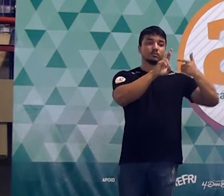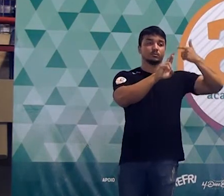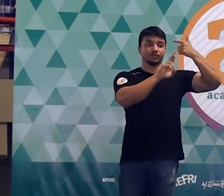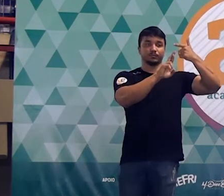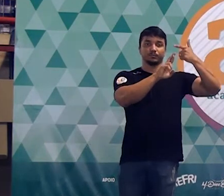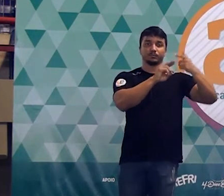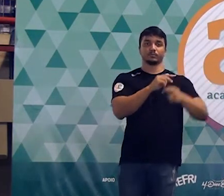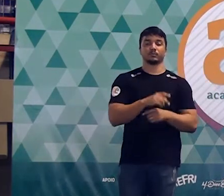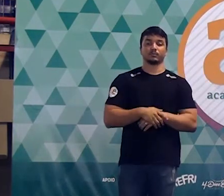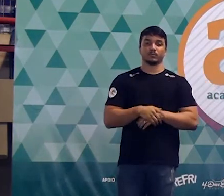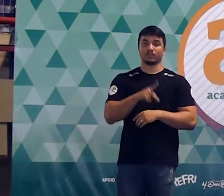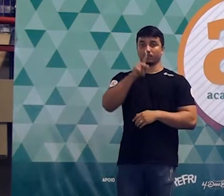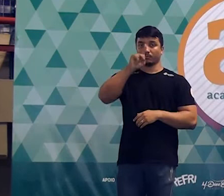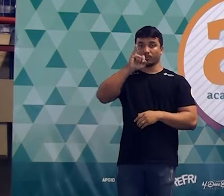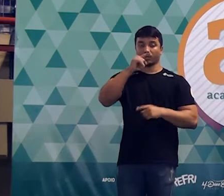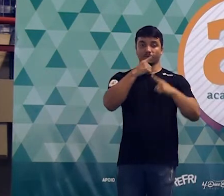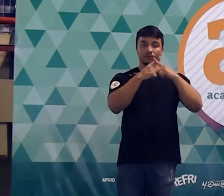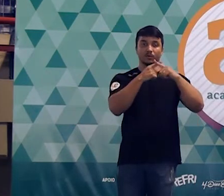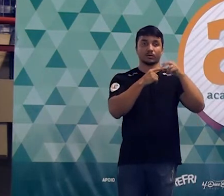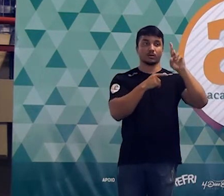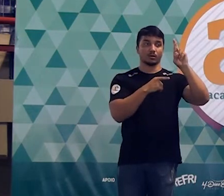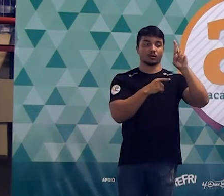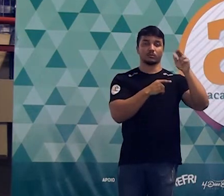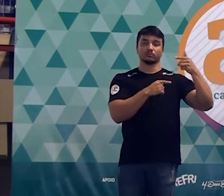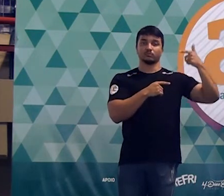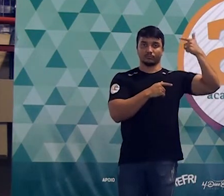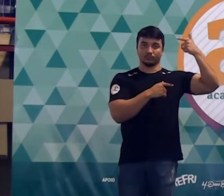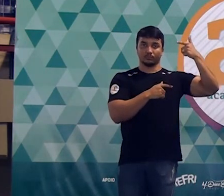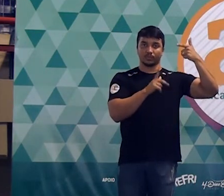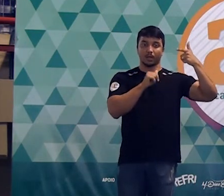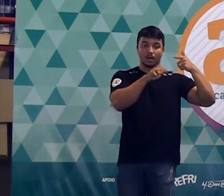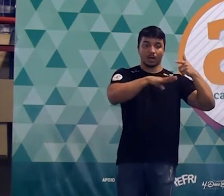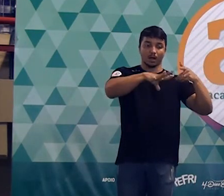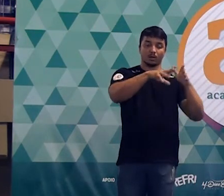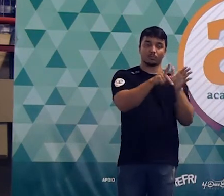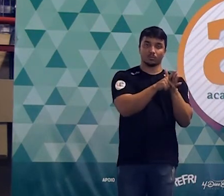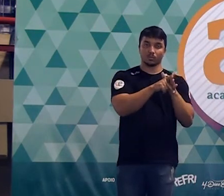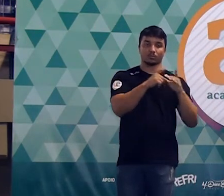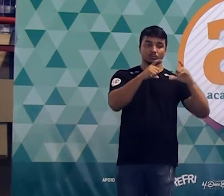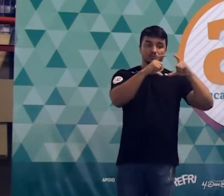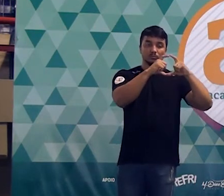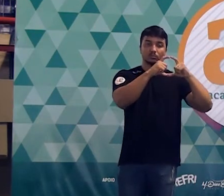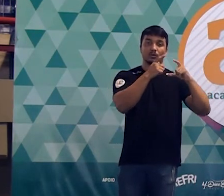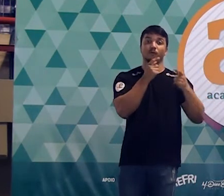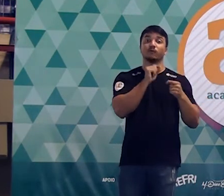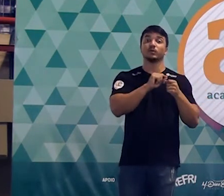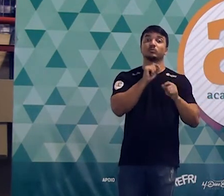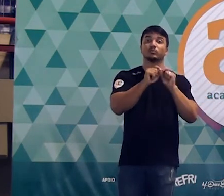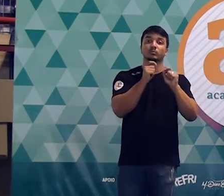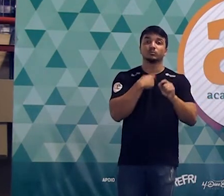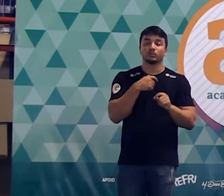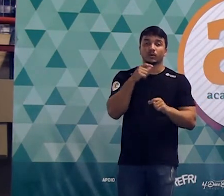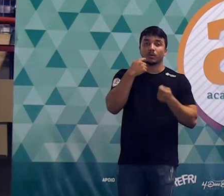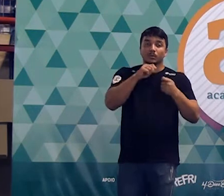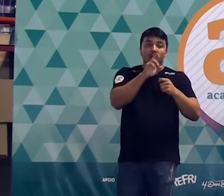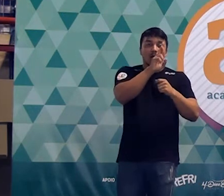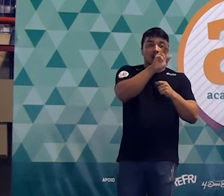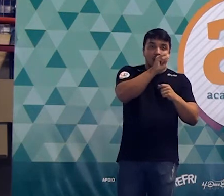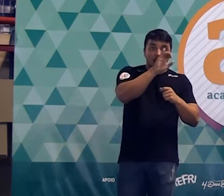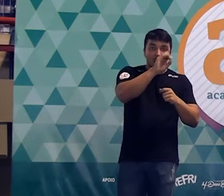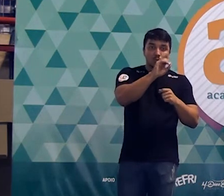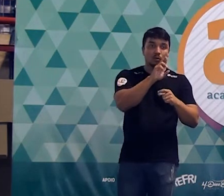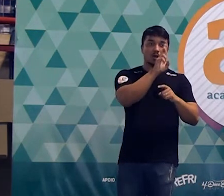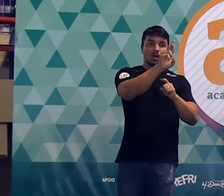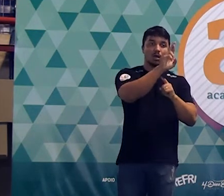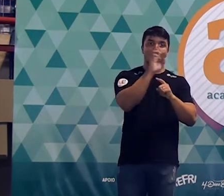ao quadrado π vezes r elevado ao quadrado é a área de um círculo eu tenho três então eu vou ter que saber o raio de cada um